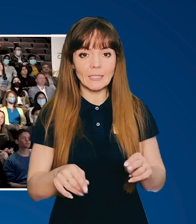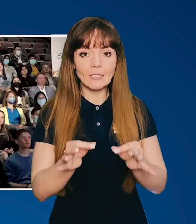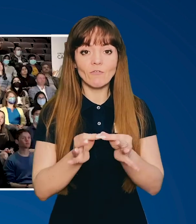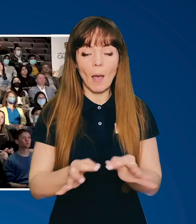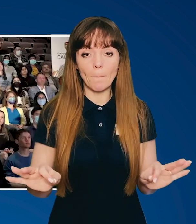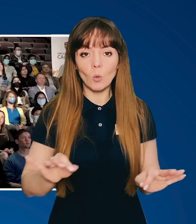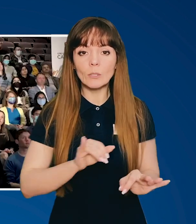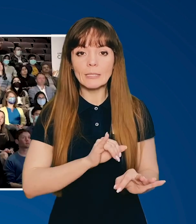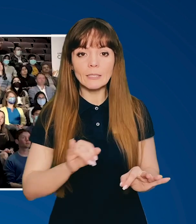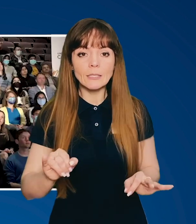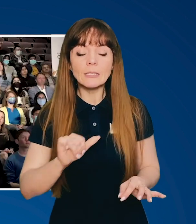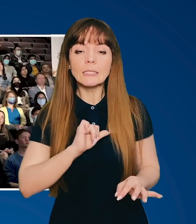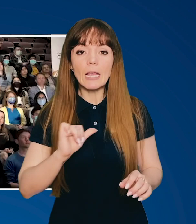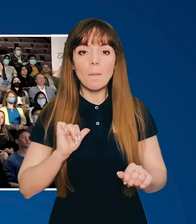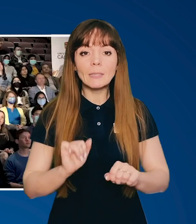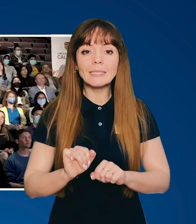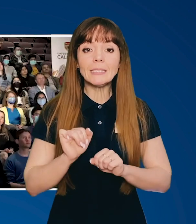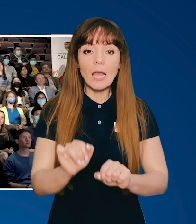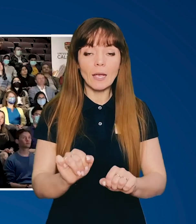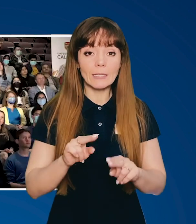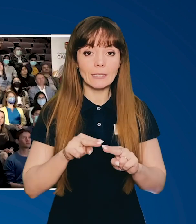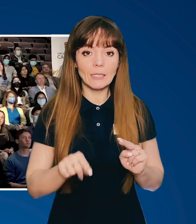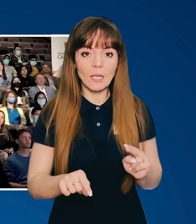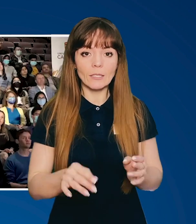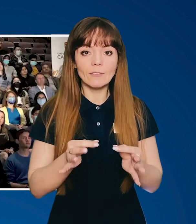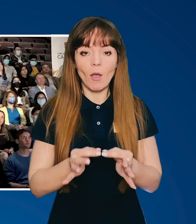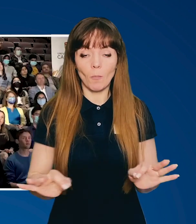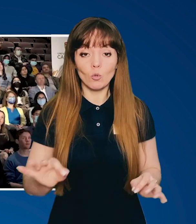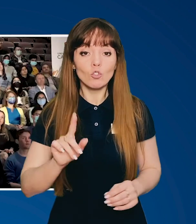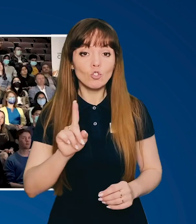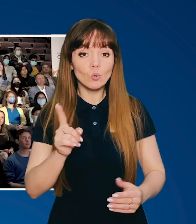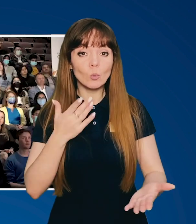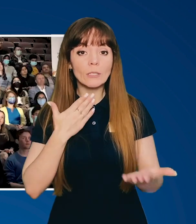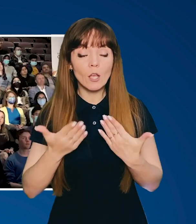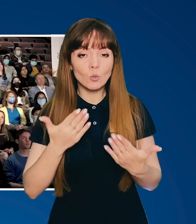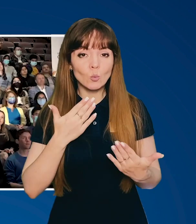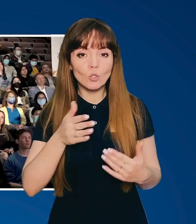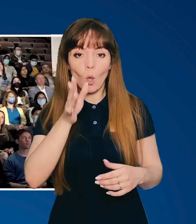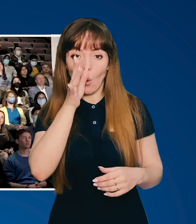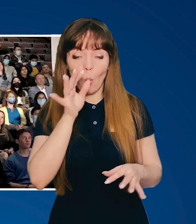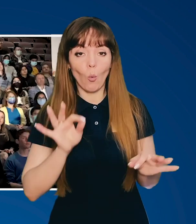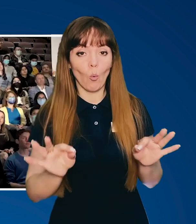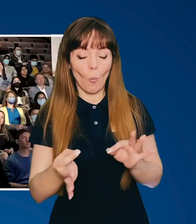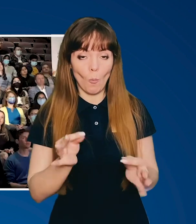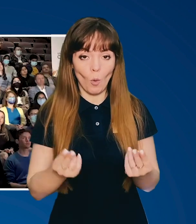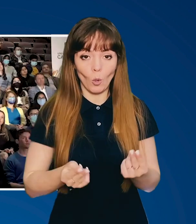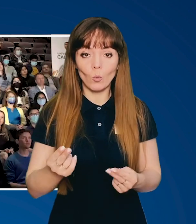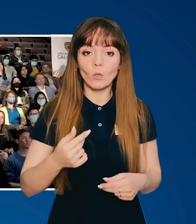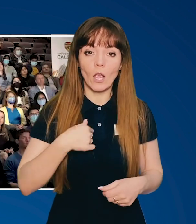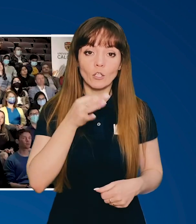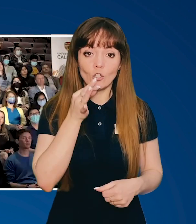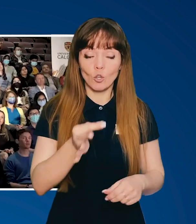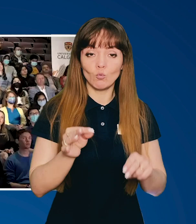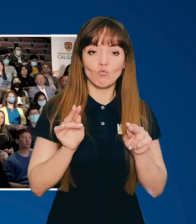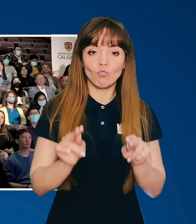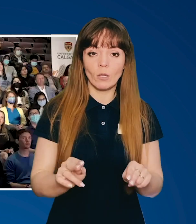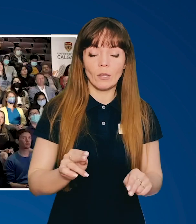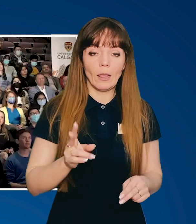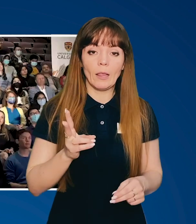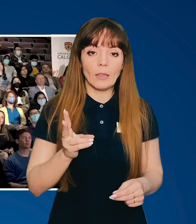в цій свободі і сам захист цієї свободи. Що стосується гумору, я скажу вам чесно, не